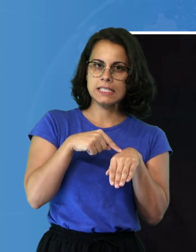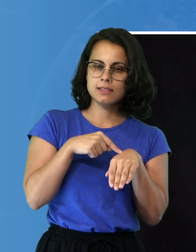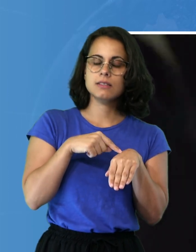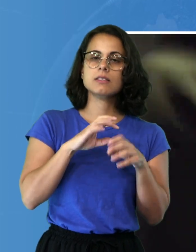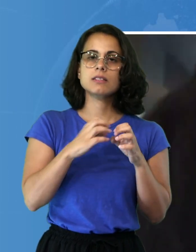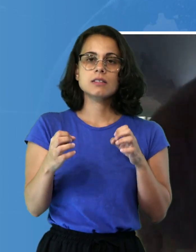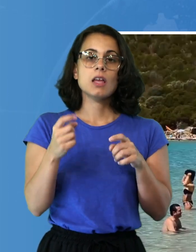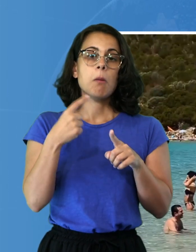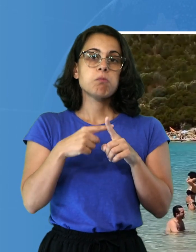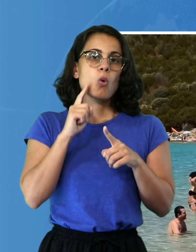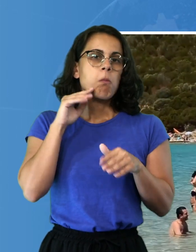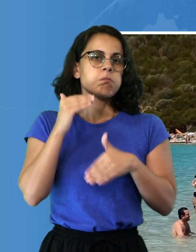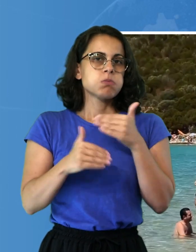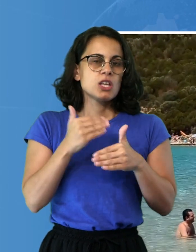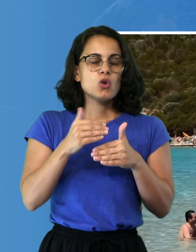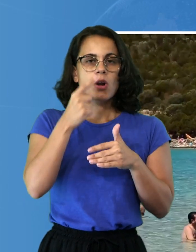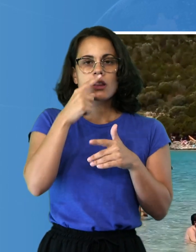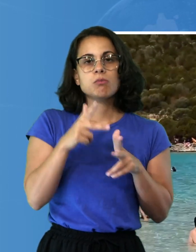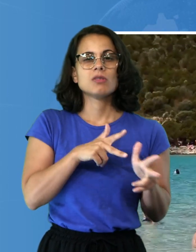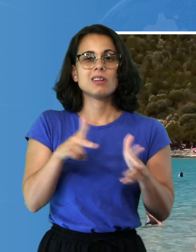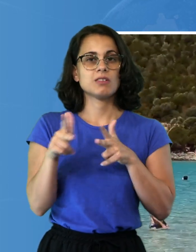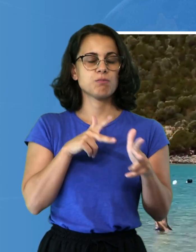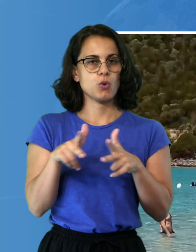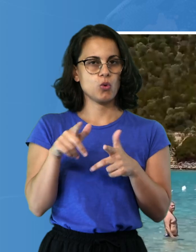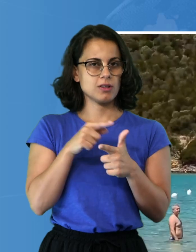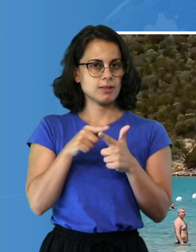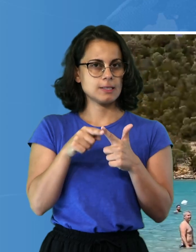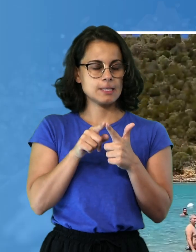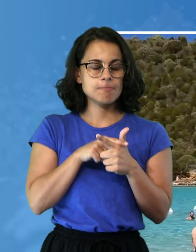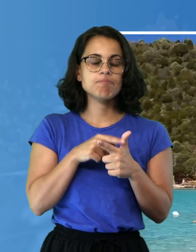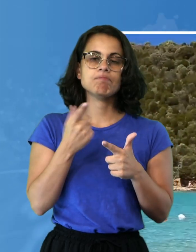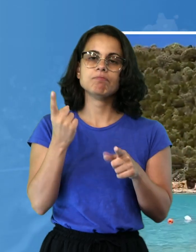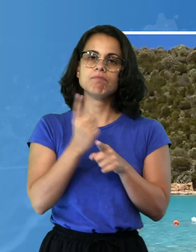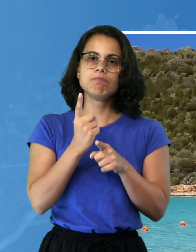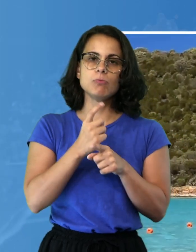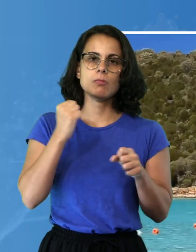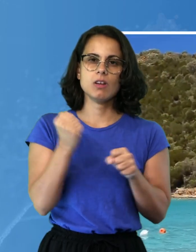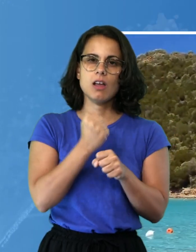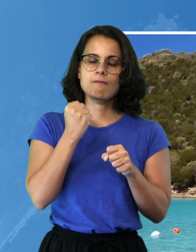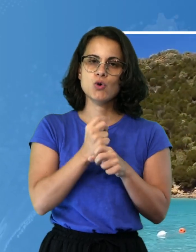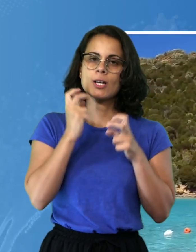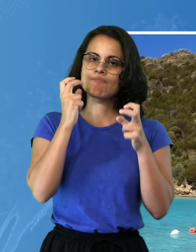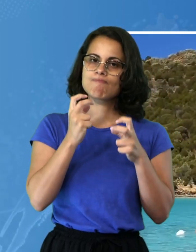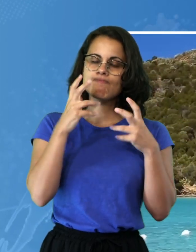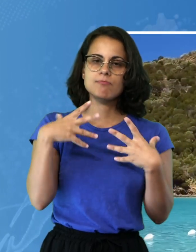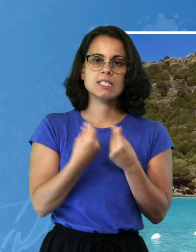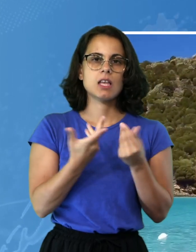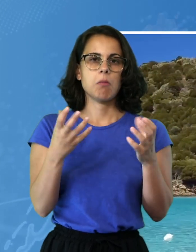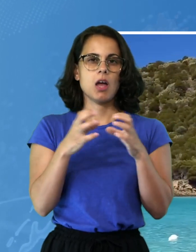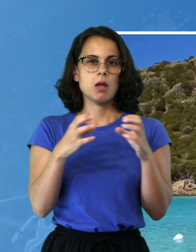infrastrutture sia trasporti e in questo dobbiamo lavorare tutti assieme come imprese per creare anche una rette